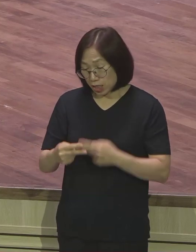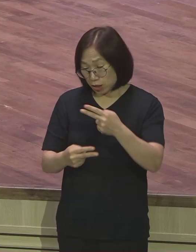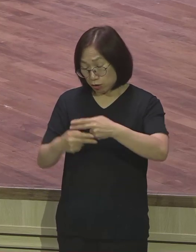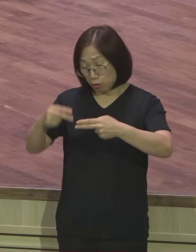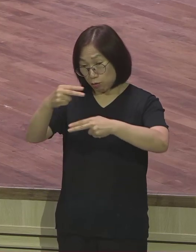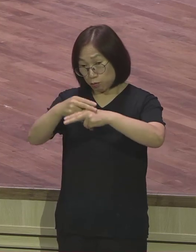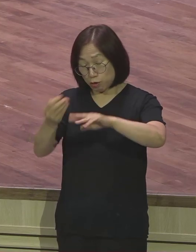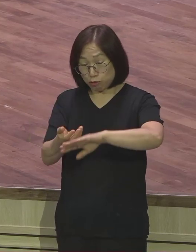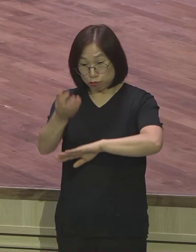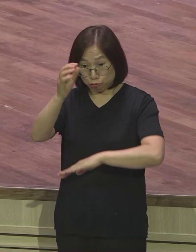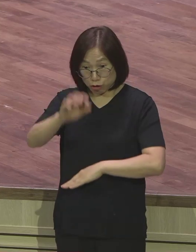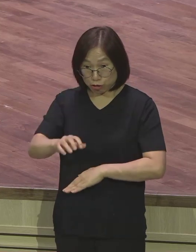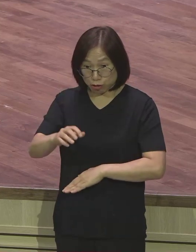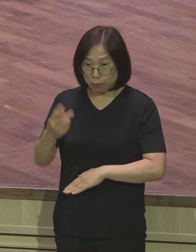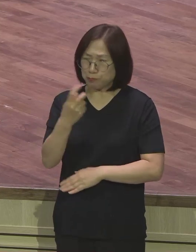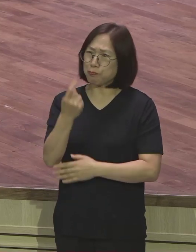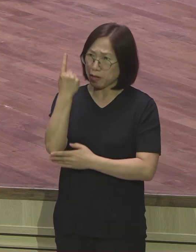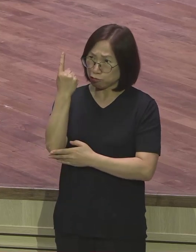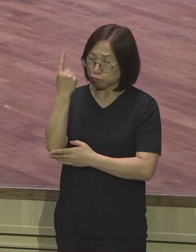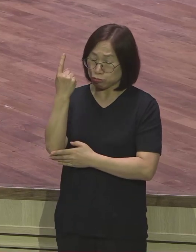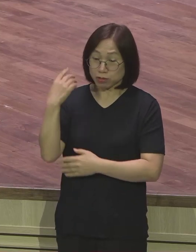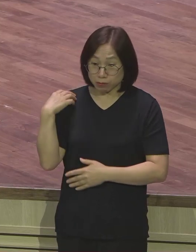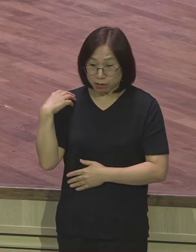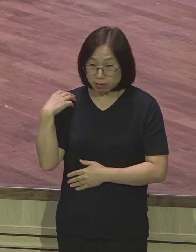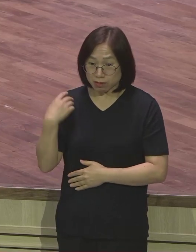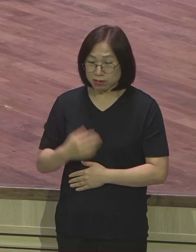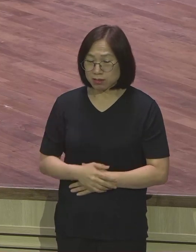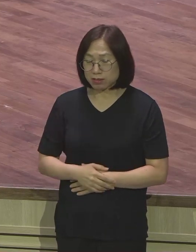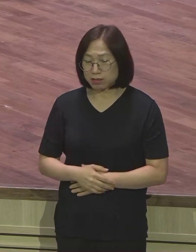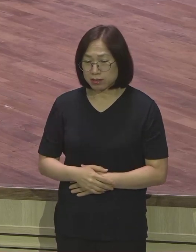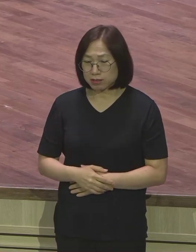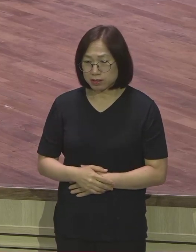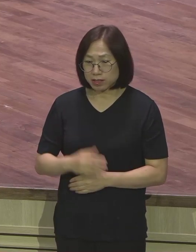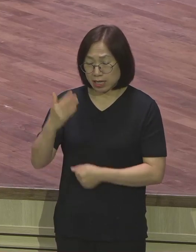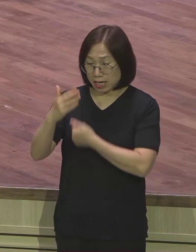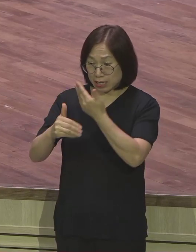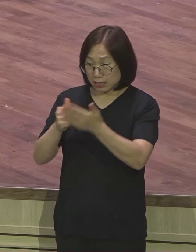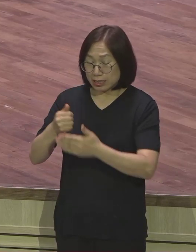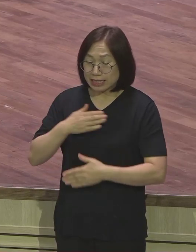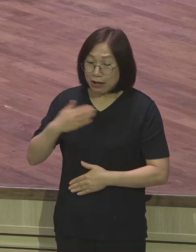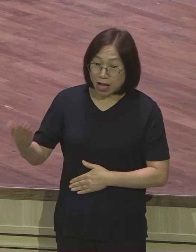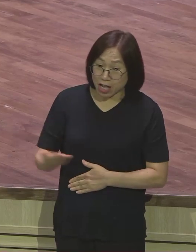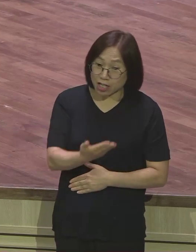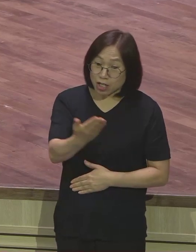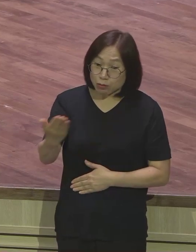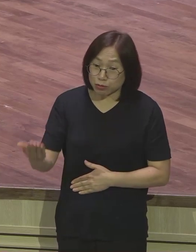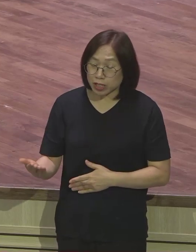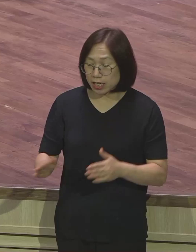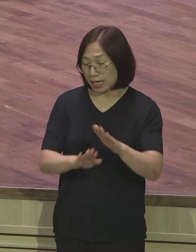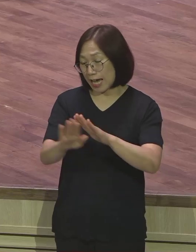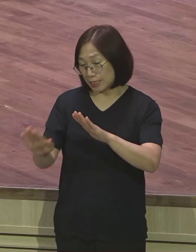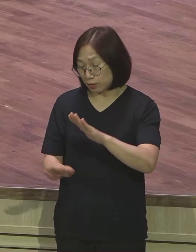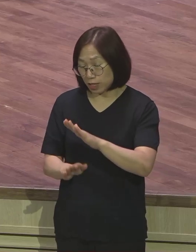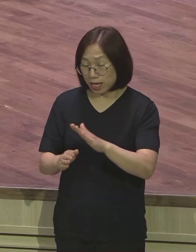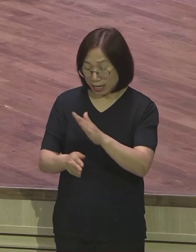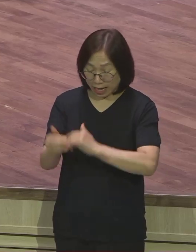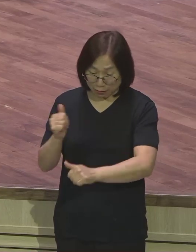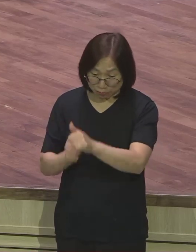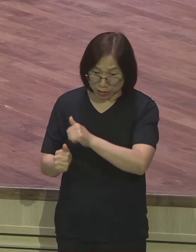뭐하라고요 파수해라 하나님이 저와 여러분을 여러분의 가정에 여러분 가문에 여러분 직장과